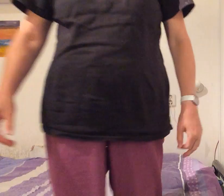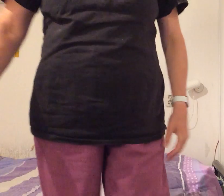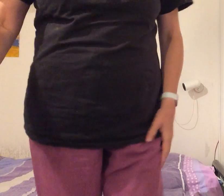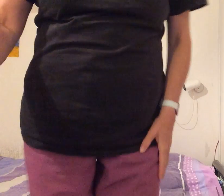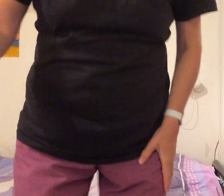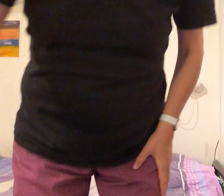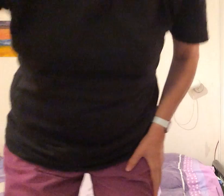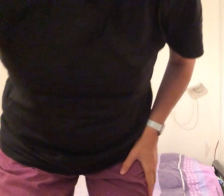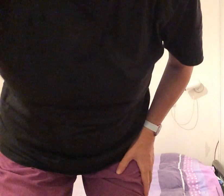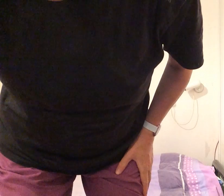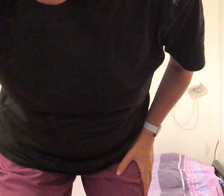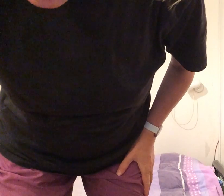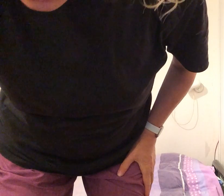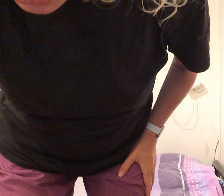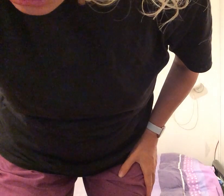Dat was het hier lieve kijkbuiskindertjes.